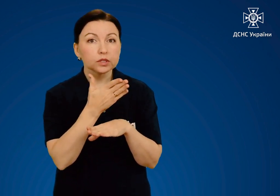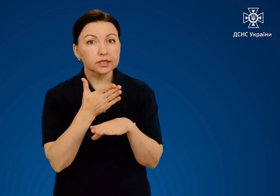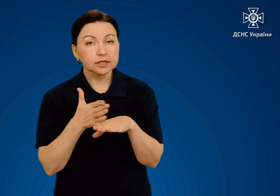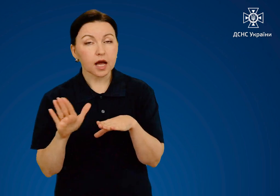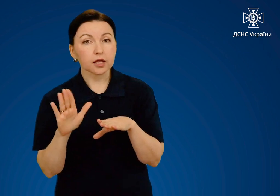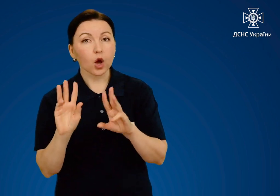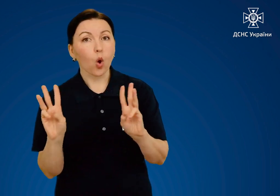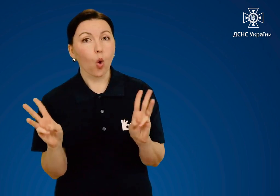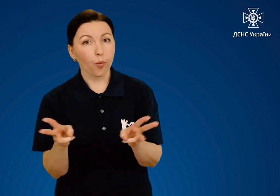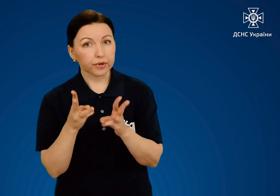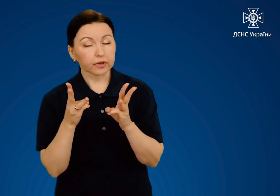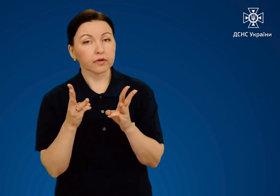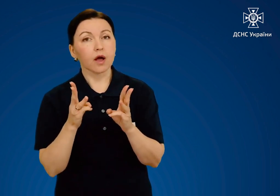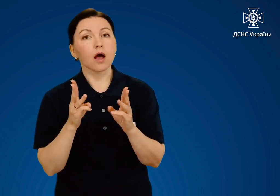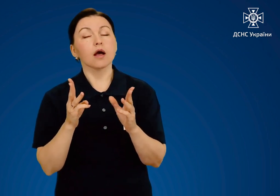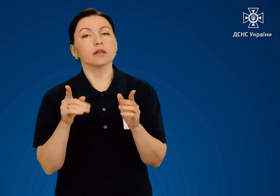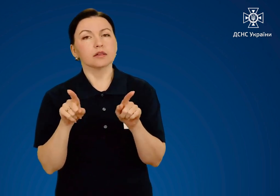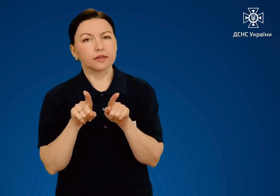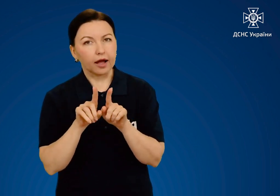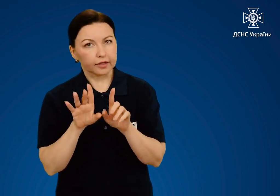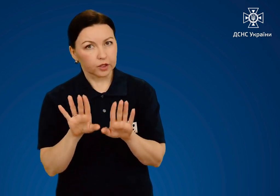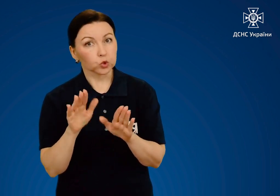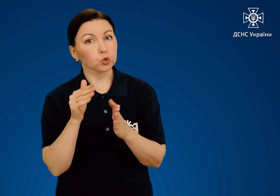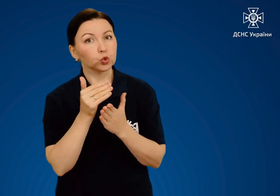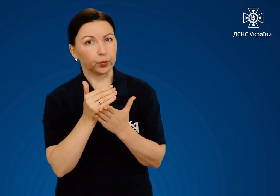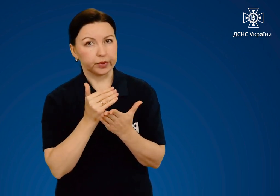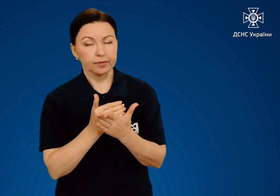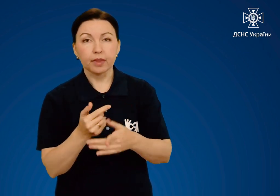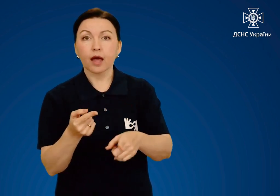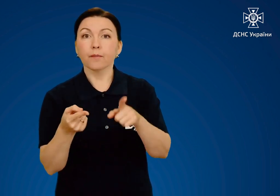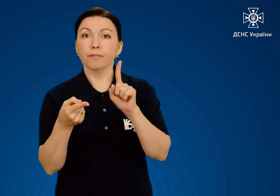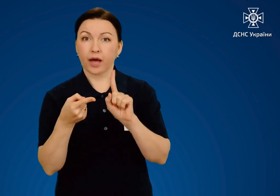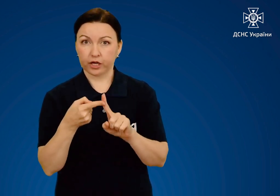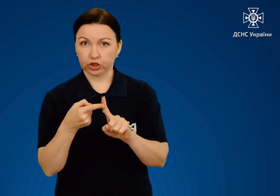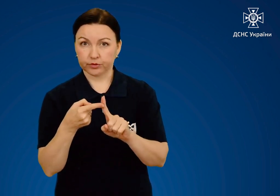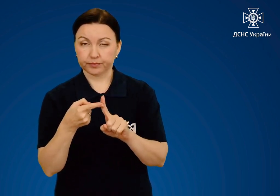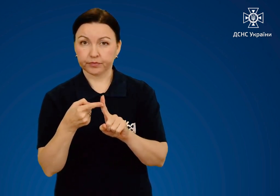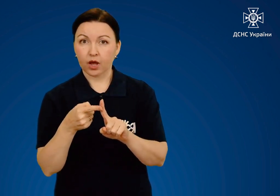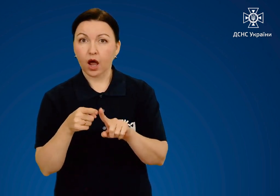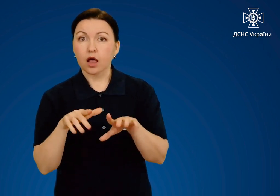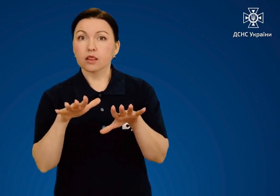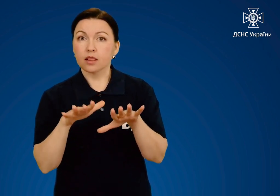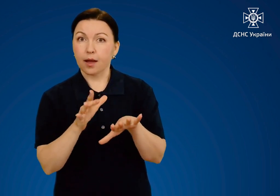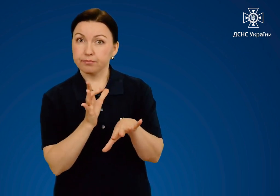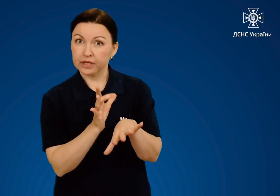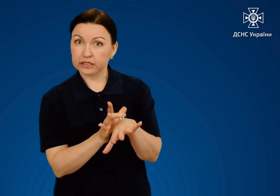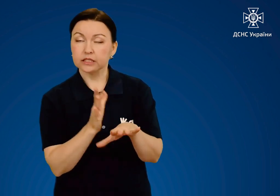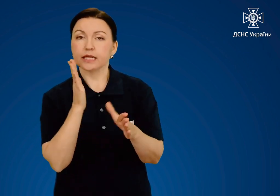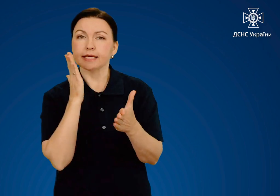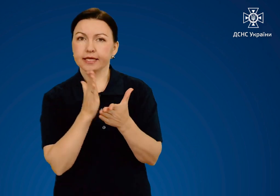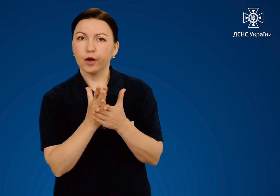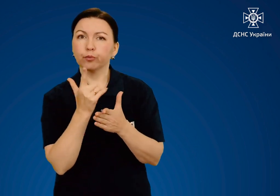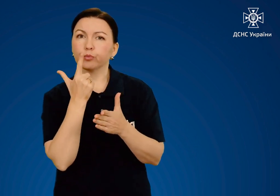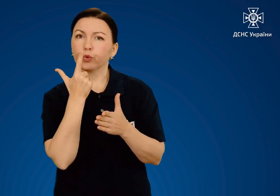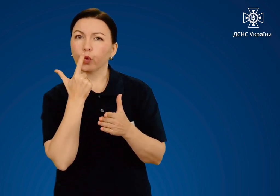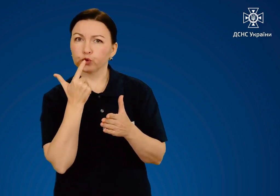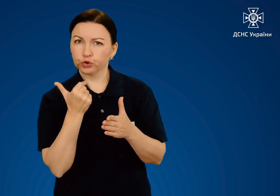Розрізняють опіки наступних ступенів. Першого. На місці опіку є